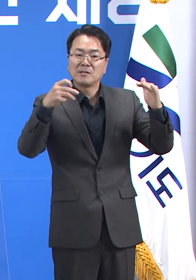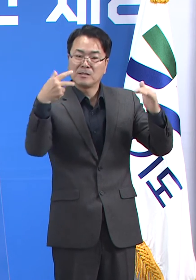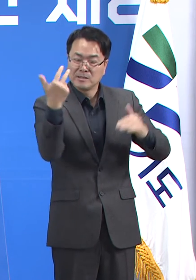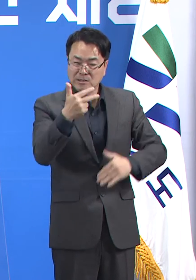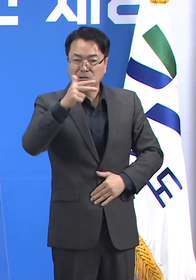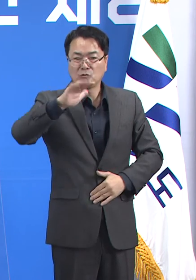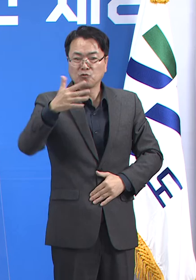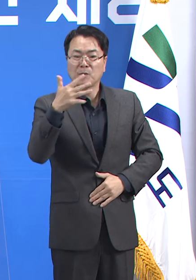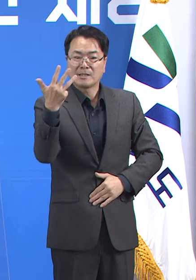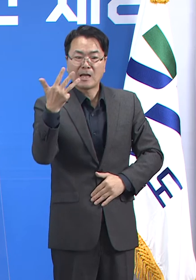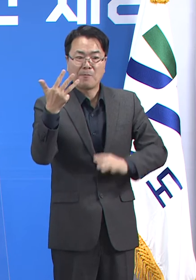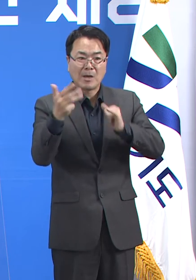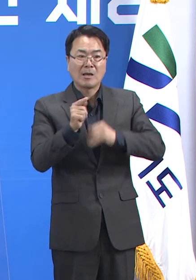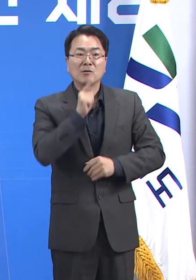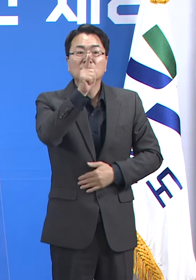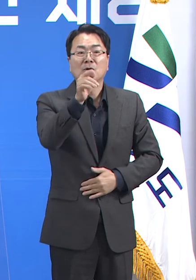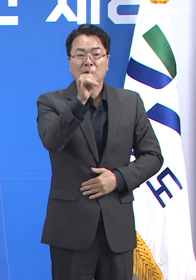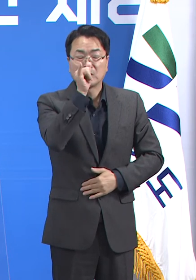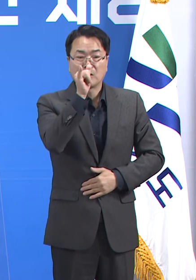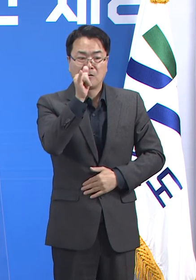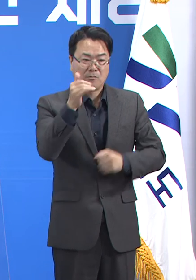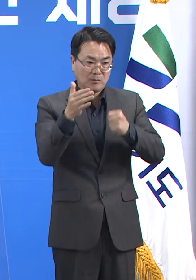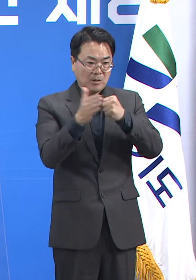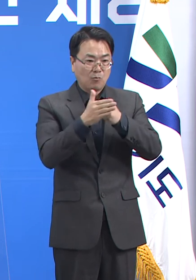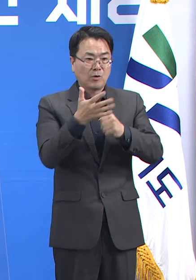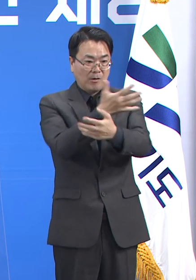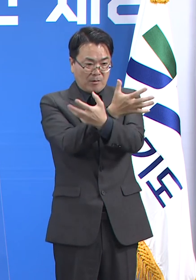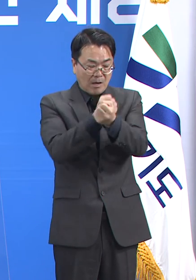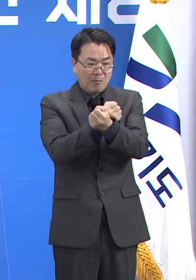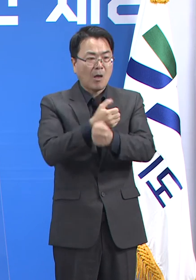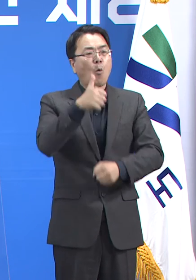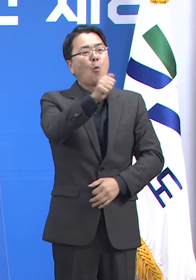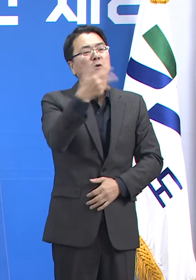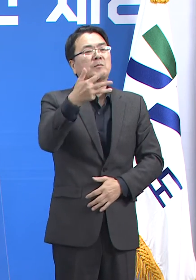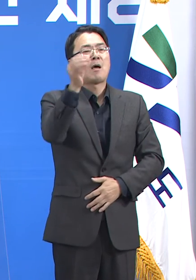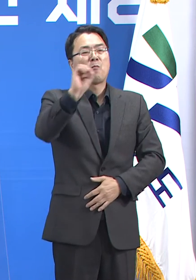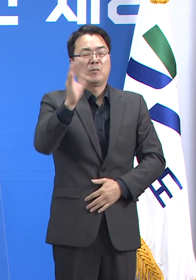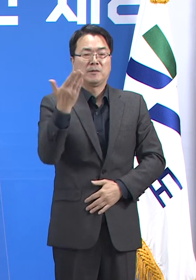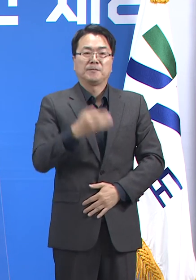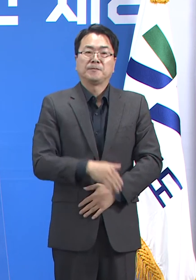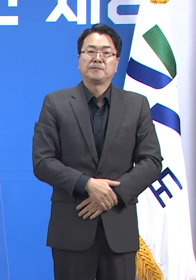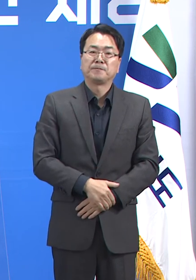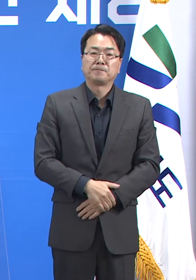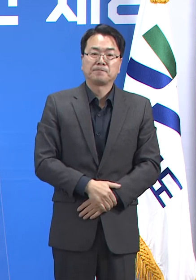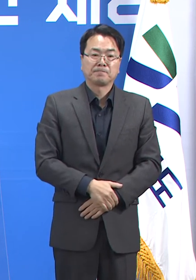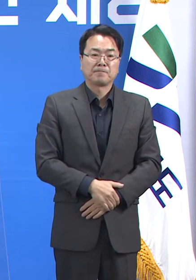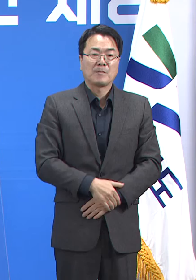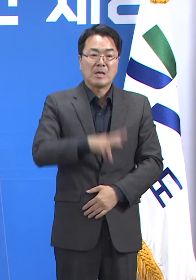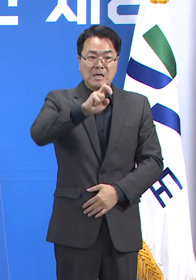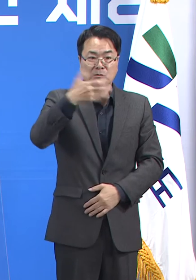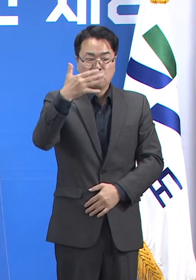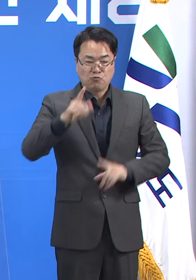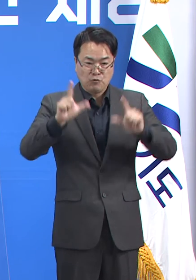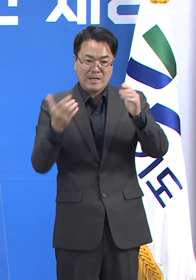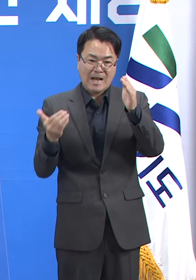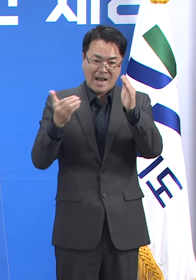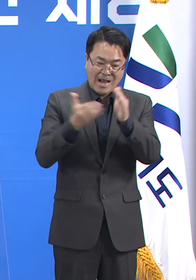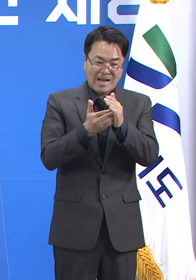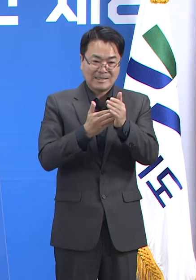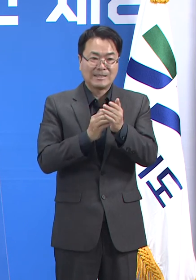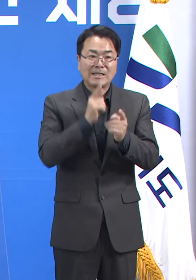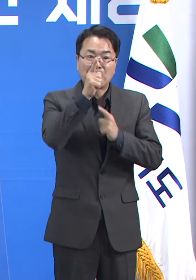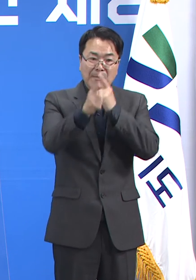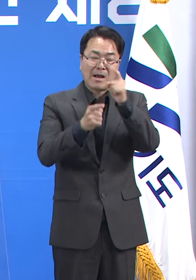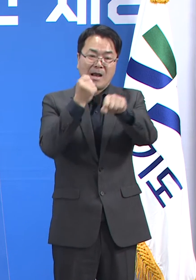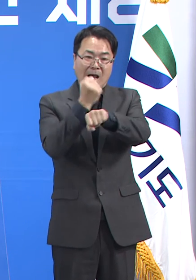,903명이 참석하였으며 예약률은 54.6%입니다. 사전 예약은 29일까지 가능하며 10월